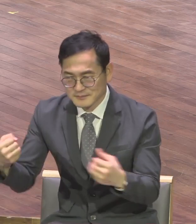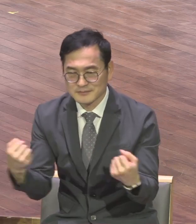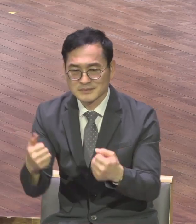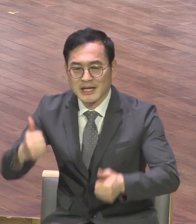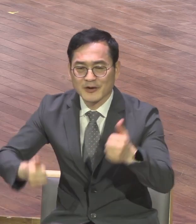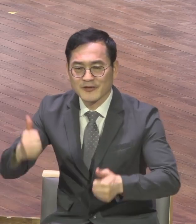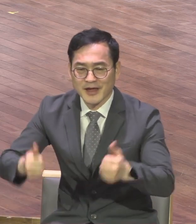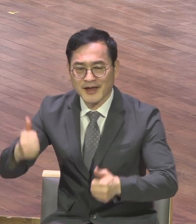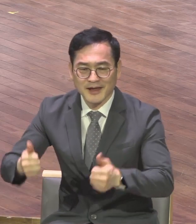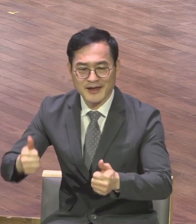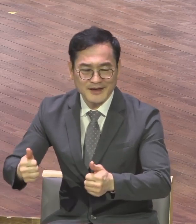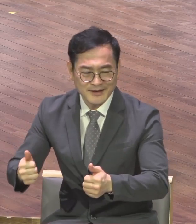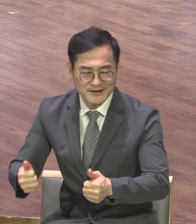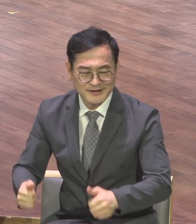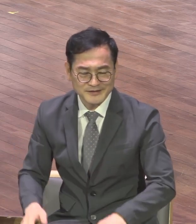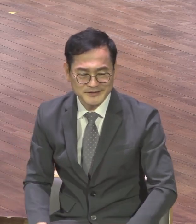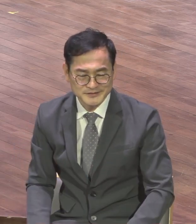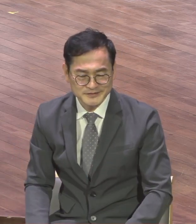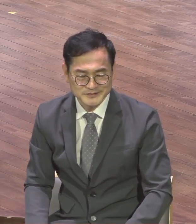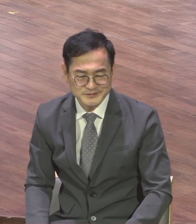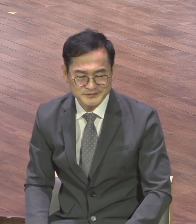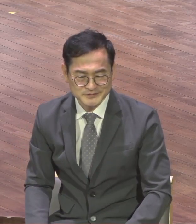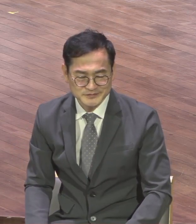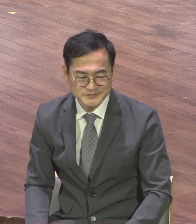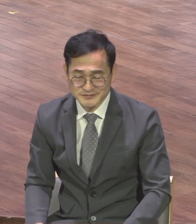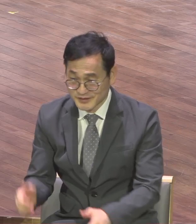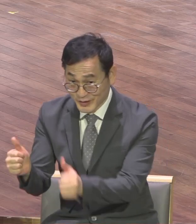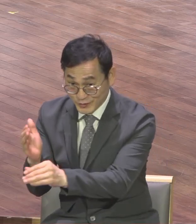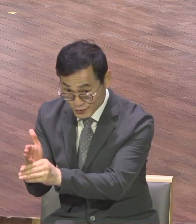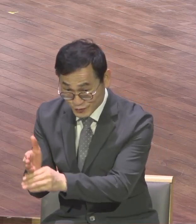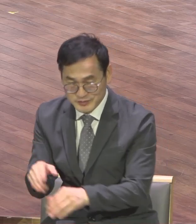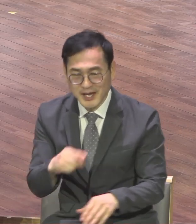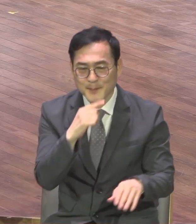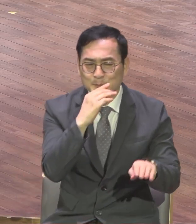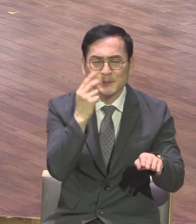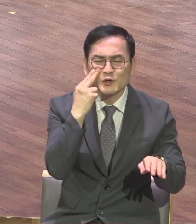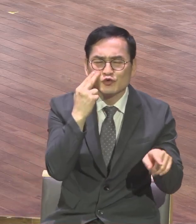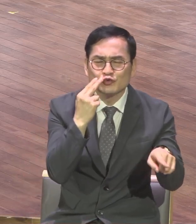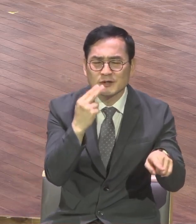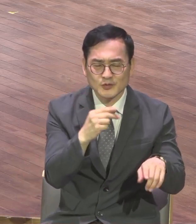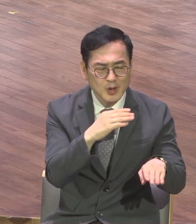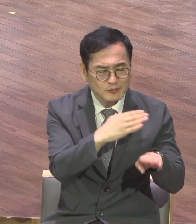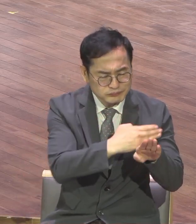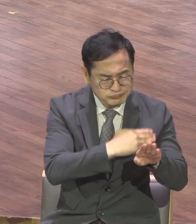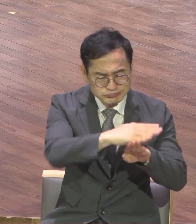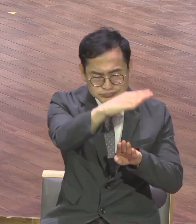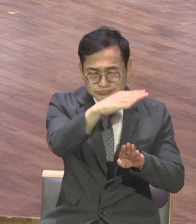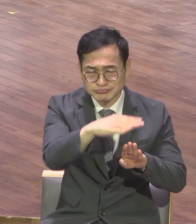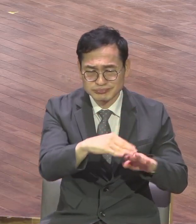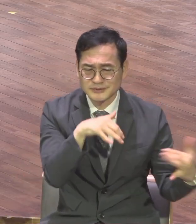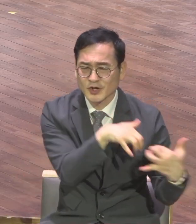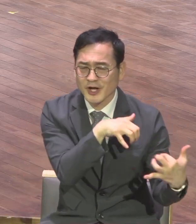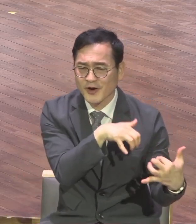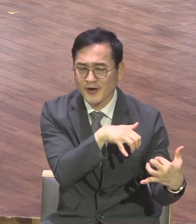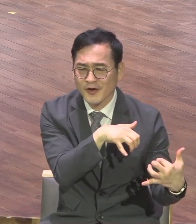미국의 남군 북군 다 하나님 믿는 미국 사람들 하나님 믿지 않으면 믿는데 참모가 왔어요 링컨에게